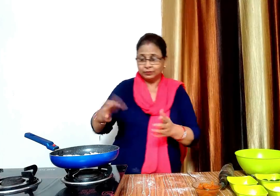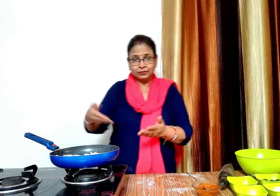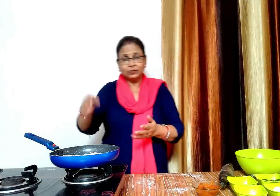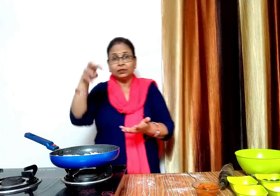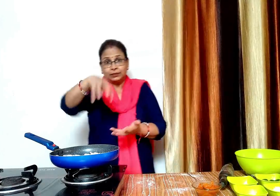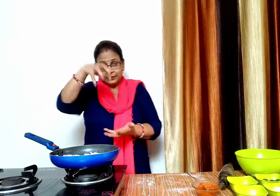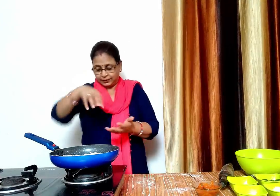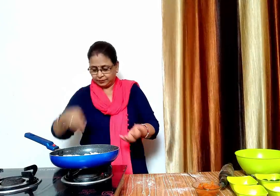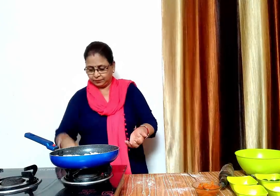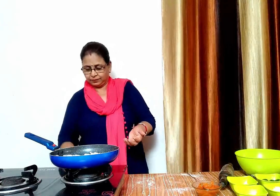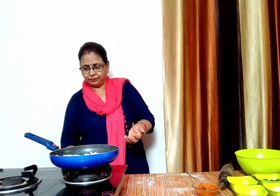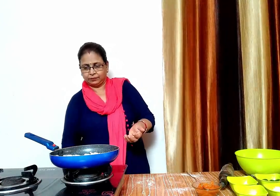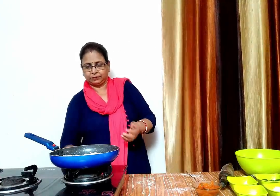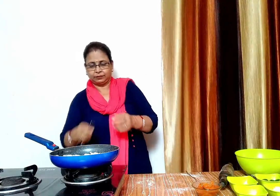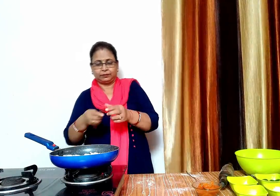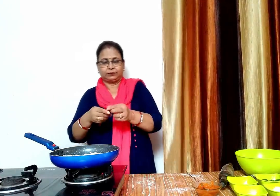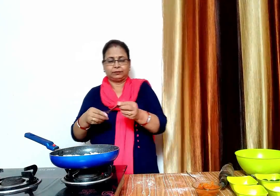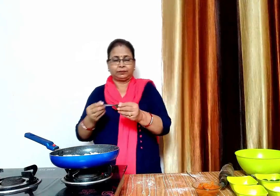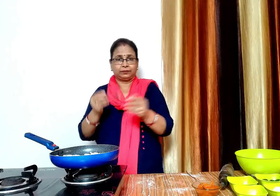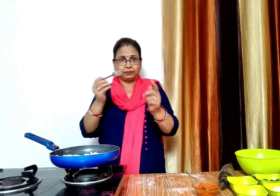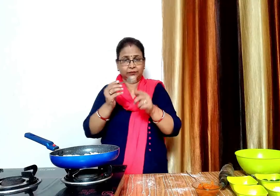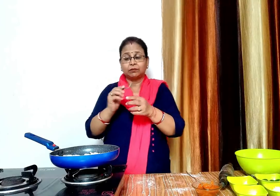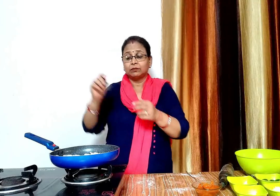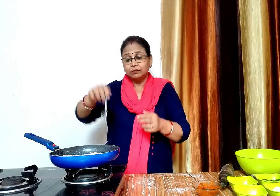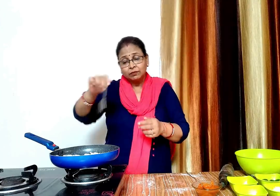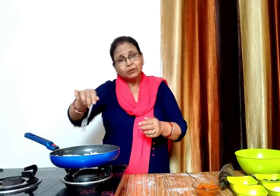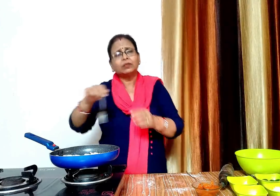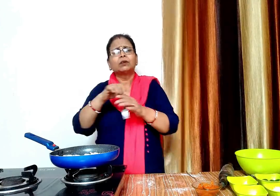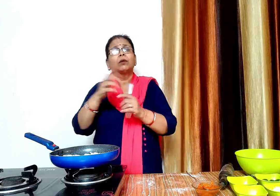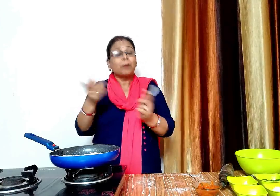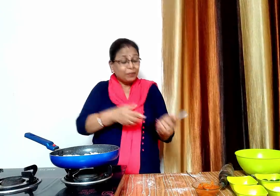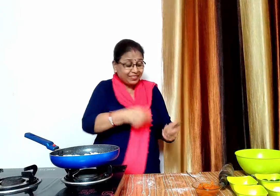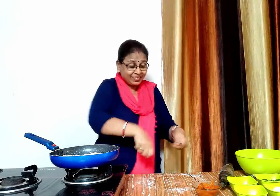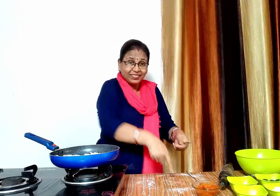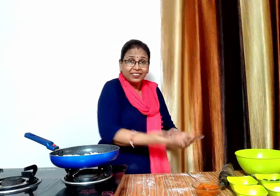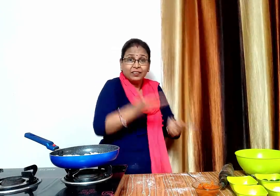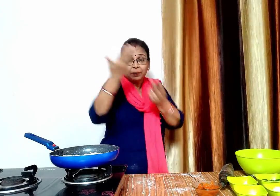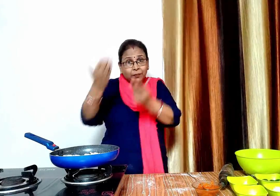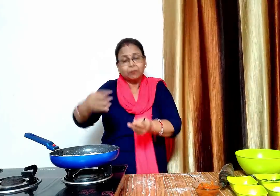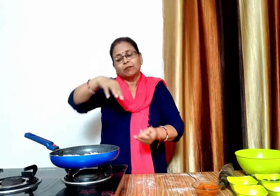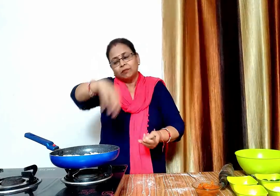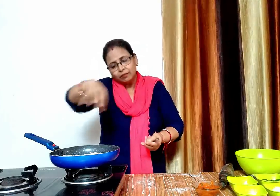अब हम फोक से इसमें होल कर देंगे आप जहें तो पीजा सॉस लगाने से पहले भी होल कर सकते हैं